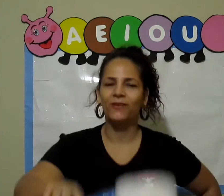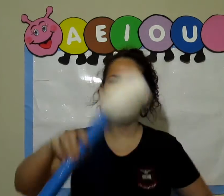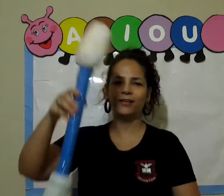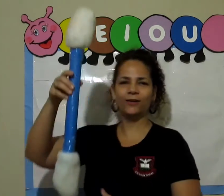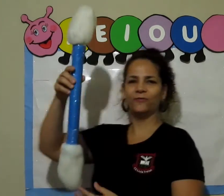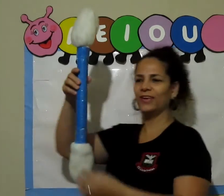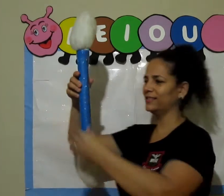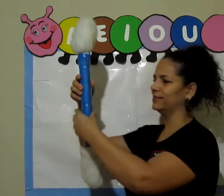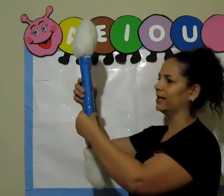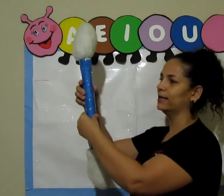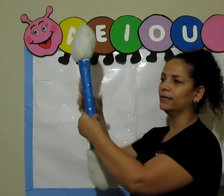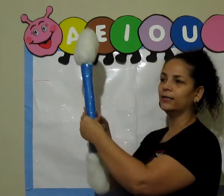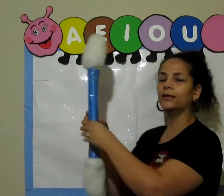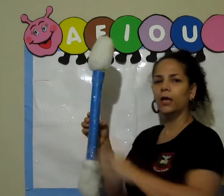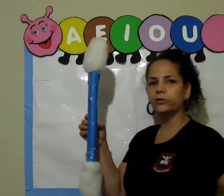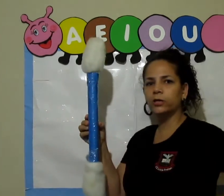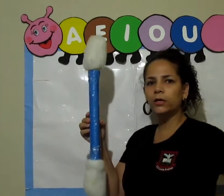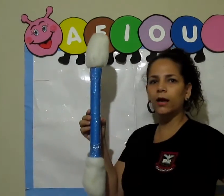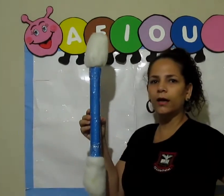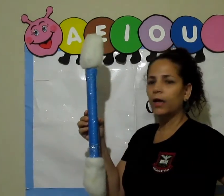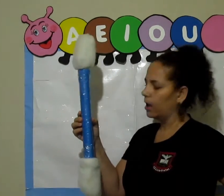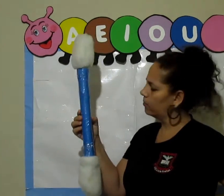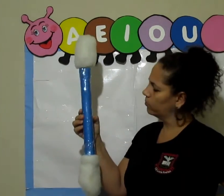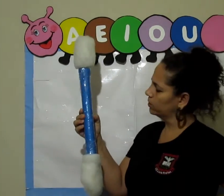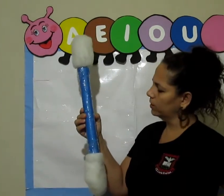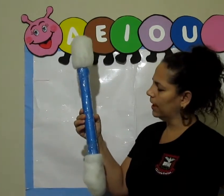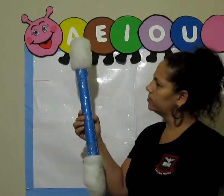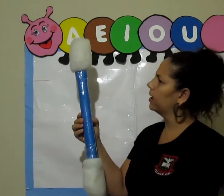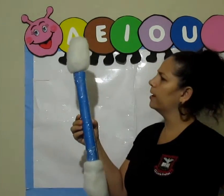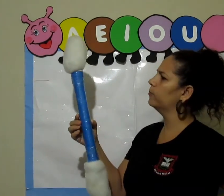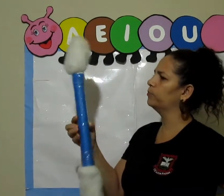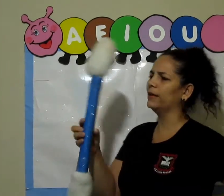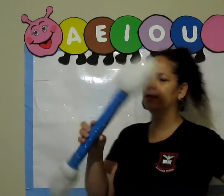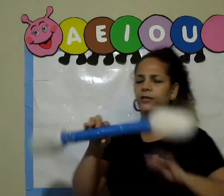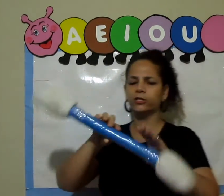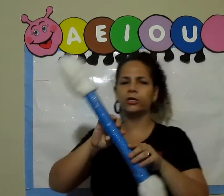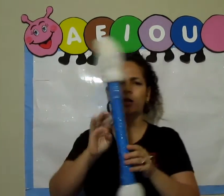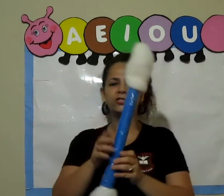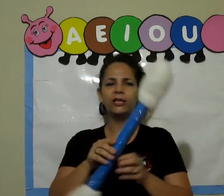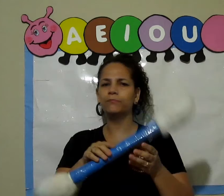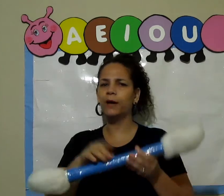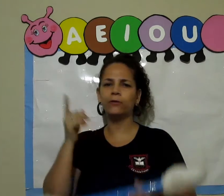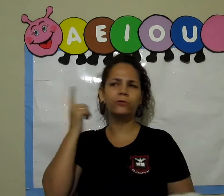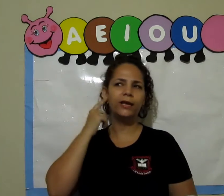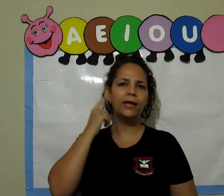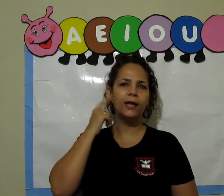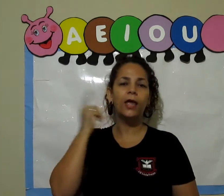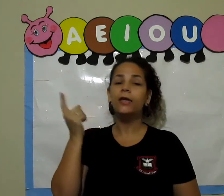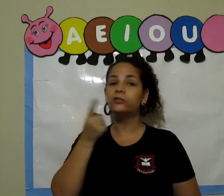Olha o eu fiz. Tia, é um cotonete, é um palinete aqui, olha, de limpar a orelha, de